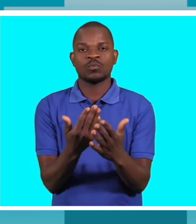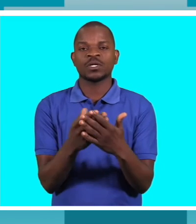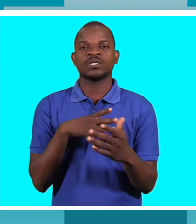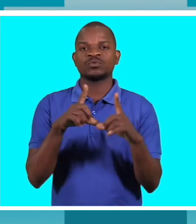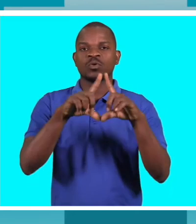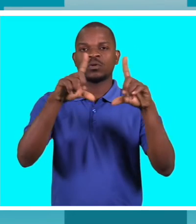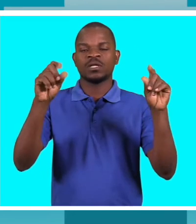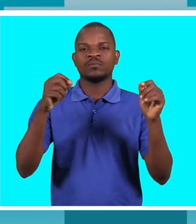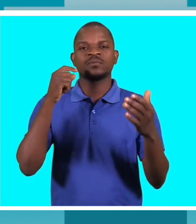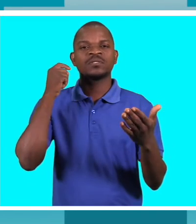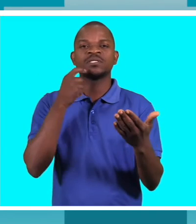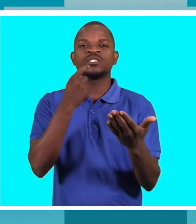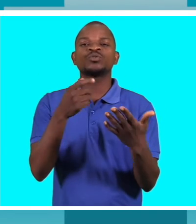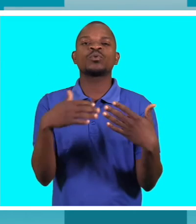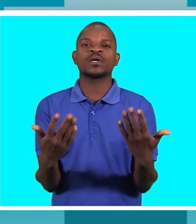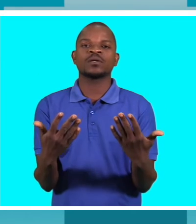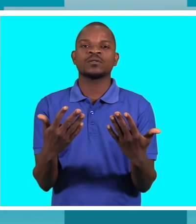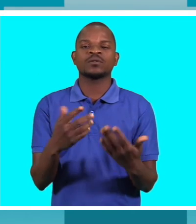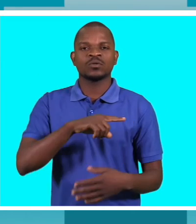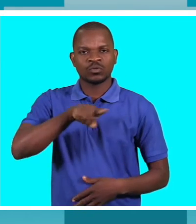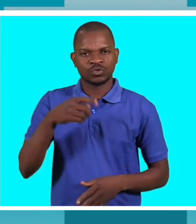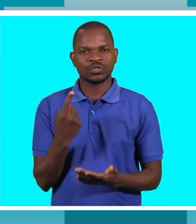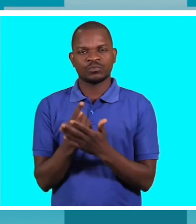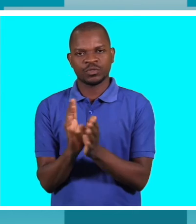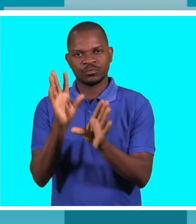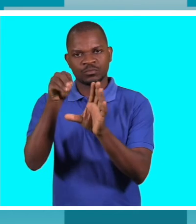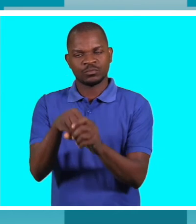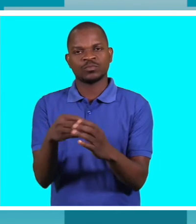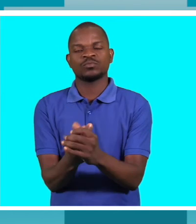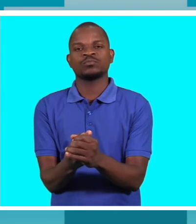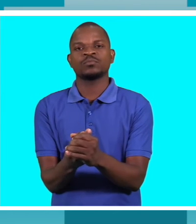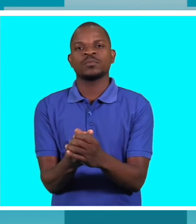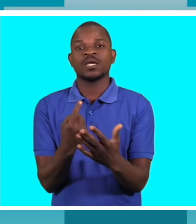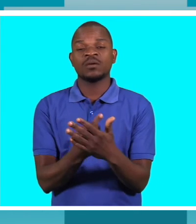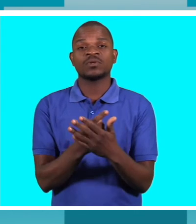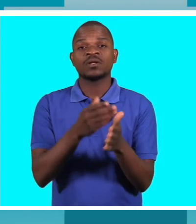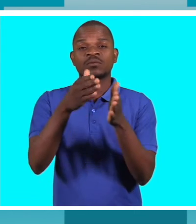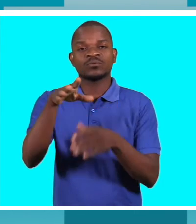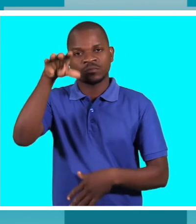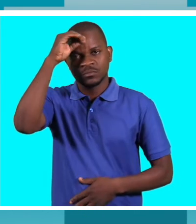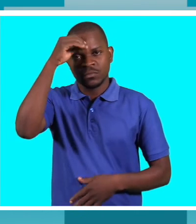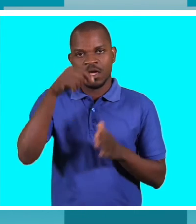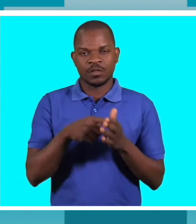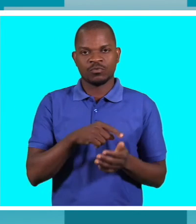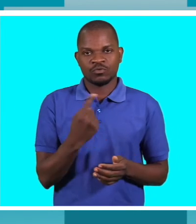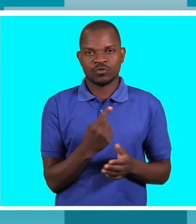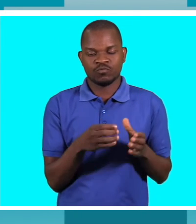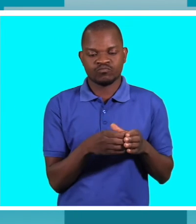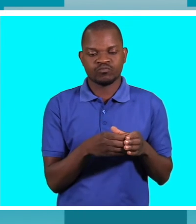nada para nós sem nós então as pessoas têm que perceber o que é isto não basta planificar para uma pessoa com deficiência porque